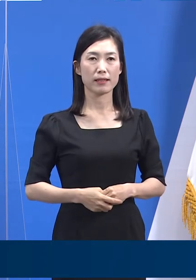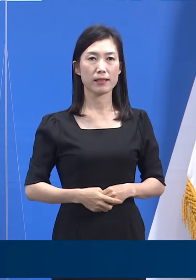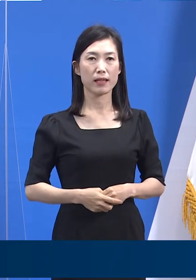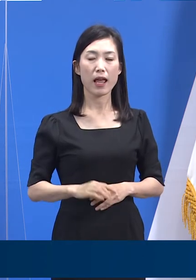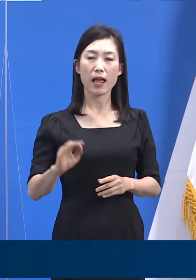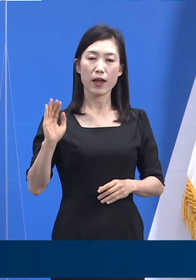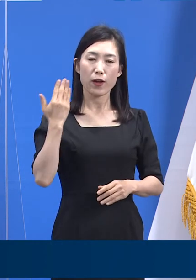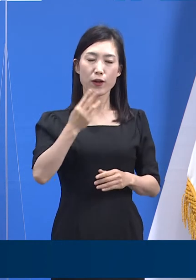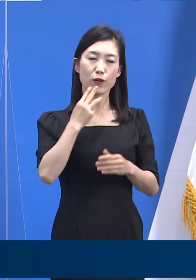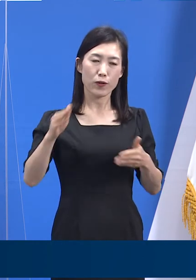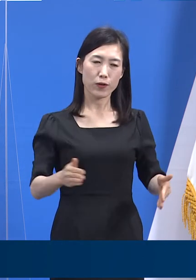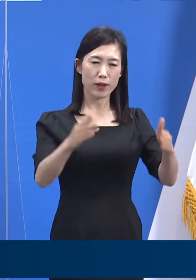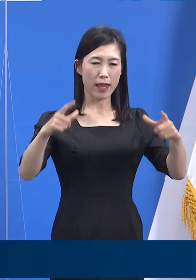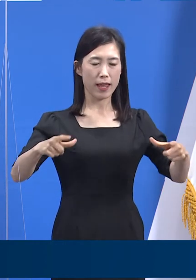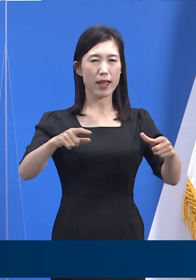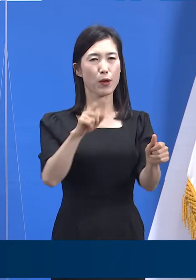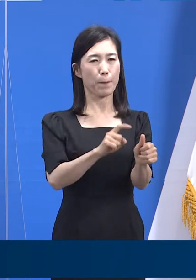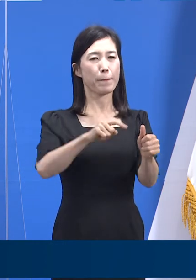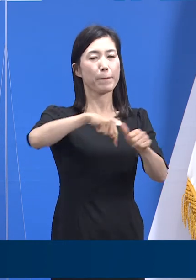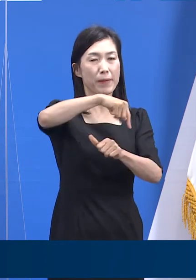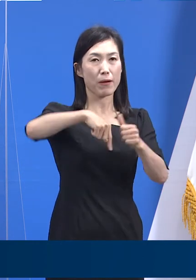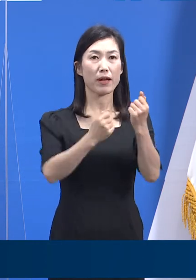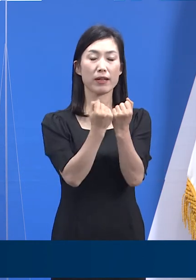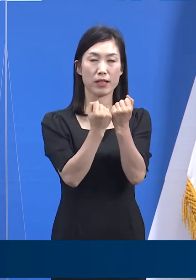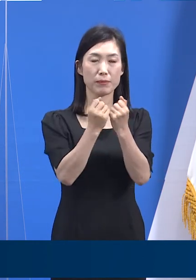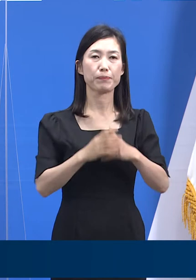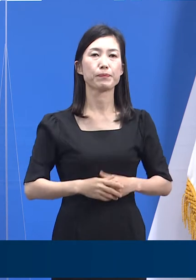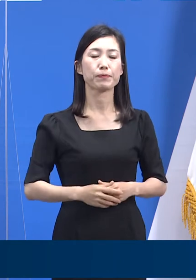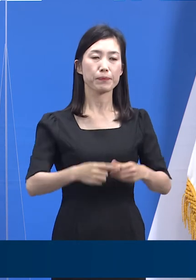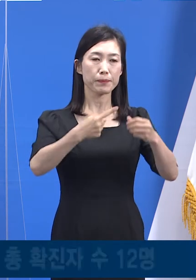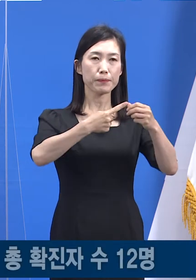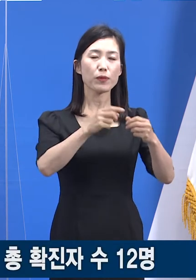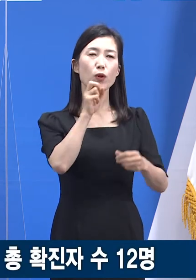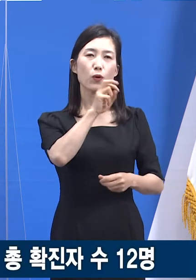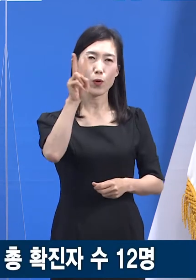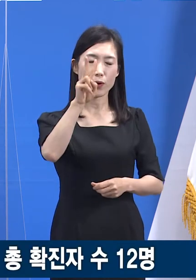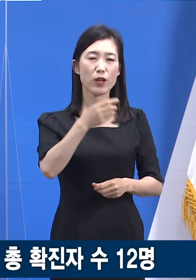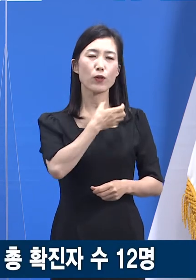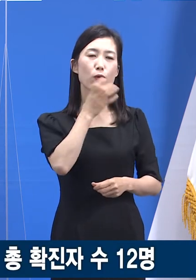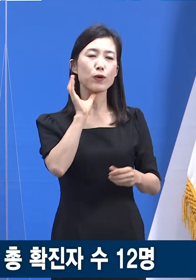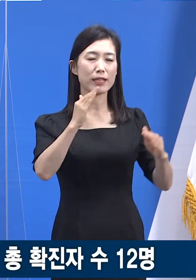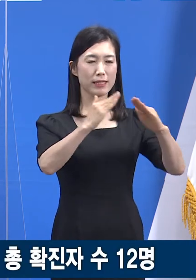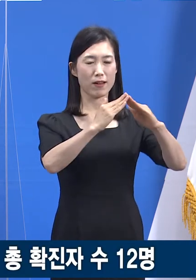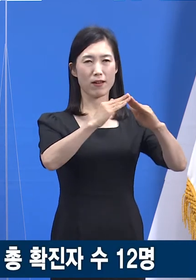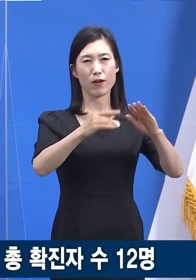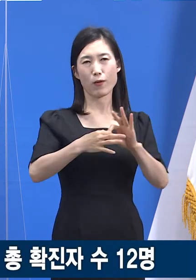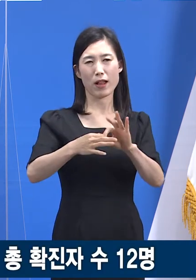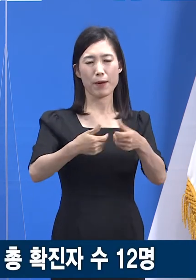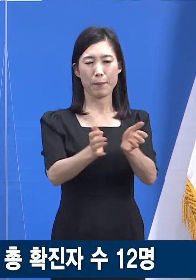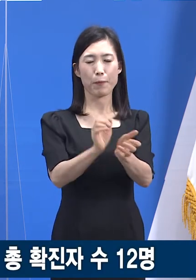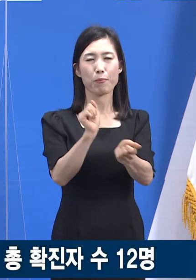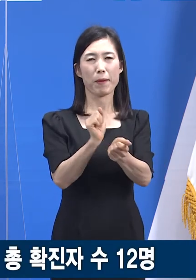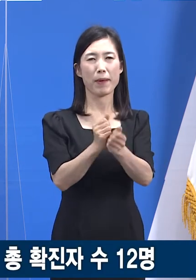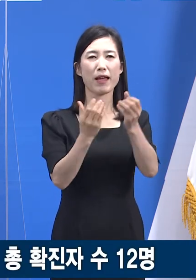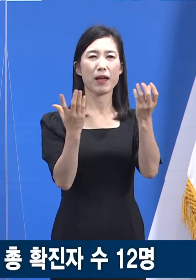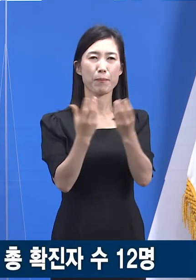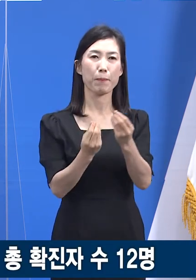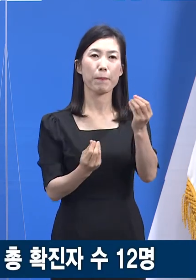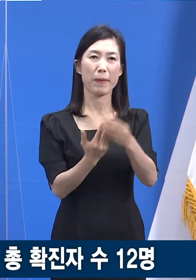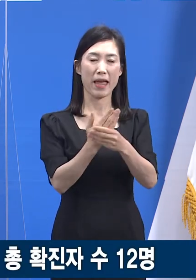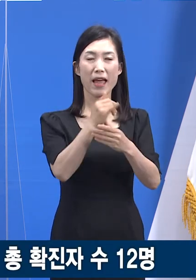최근 도내 주요 확진 사례에 대해 설명드립니다. 먼저 용인시 노인정 관련 집단 감염 사례입니다.